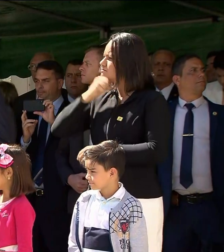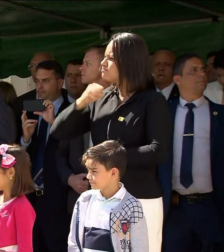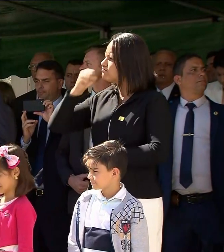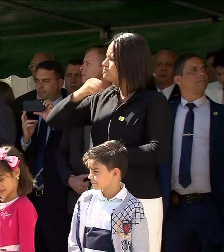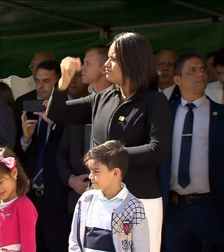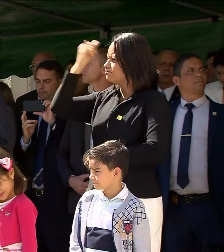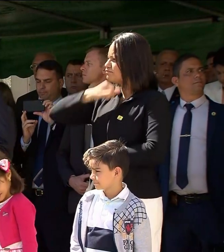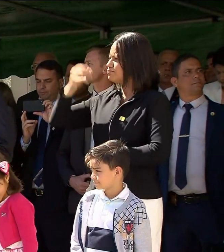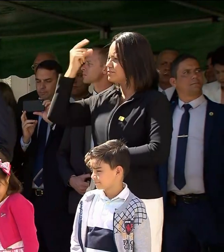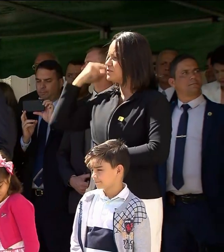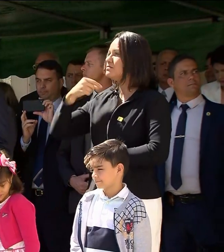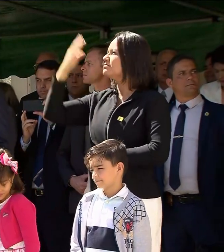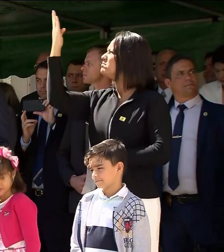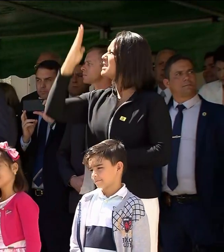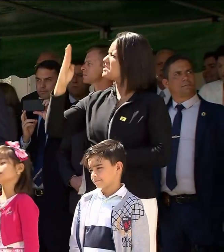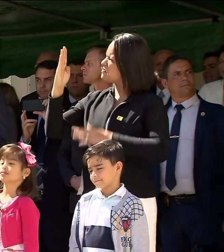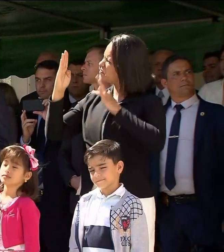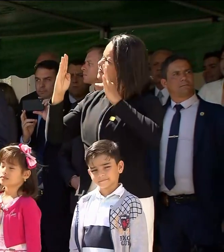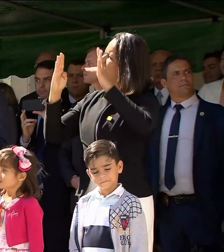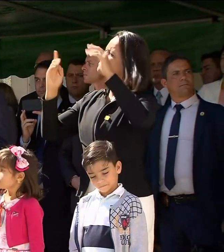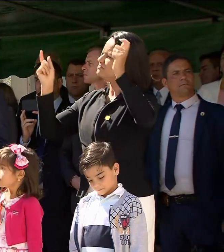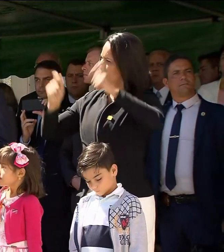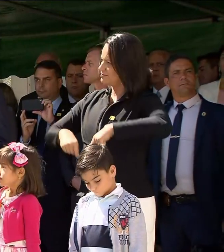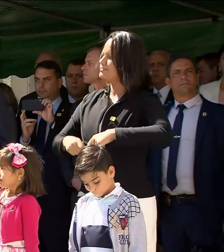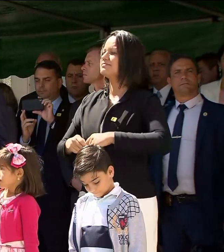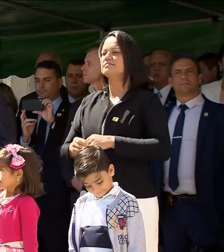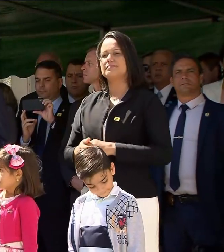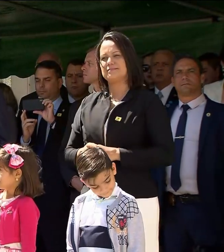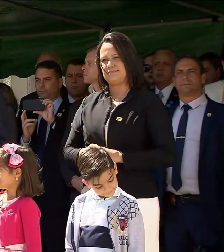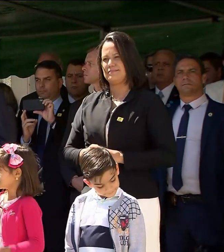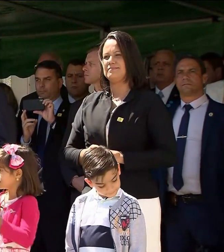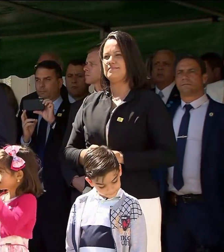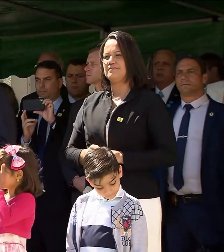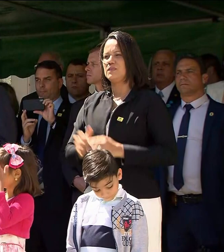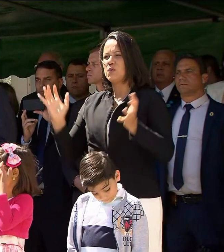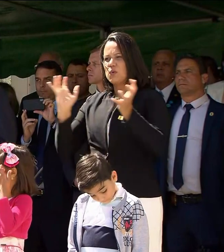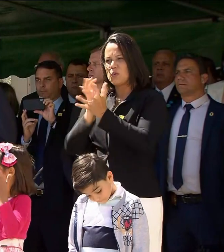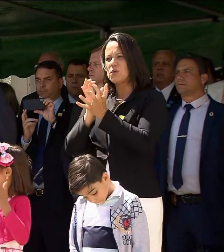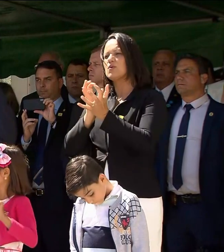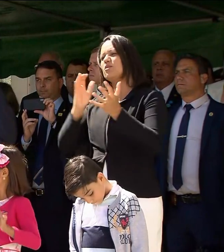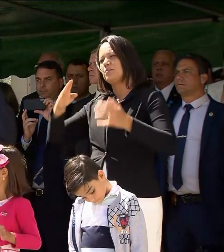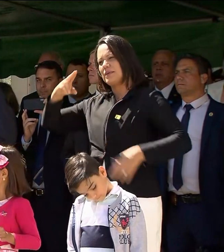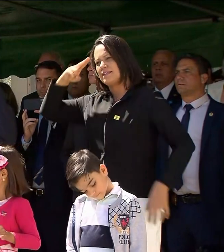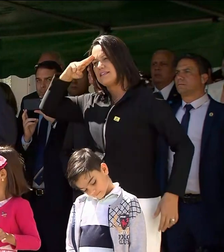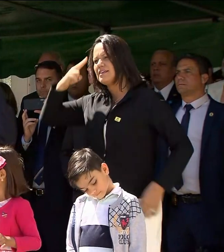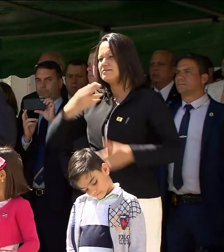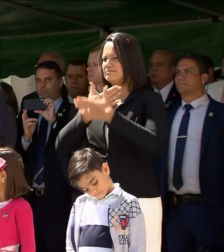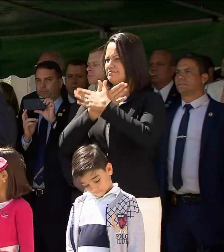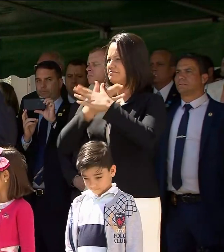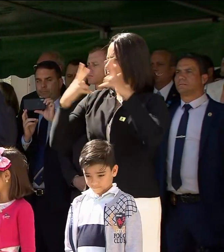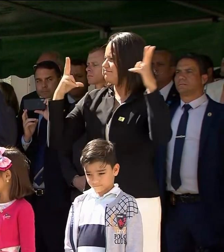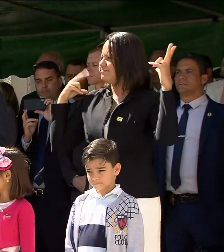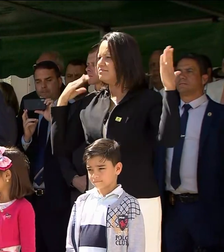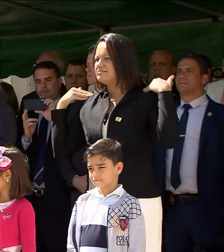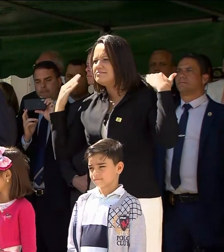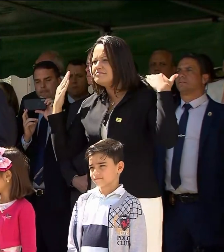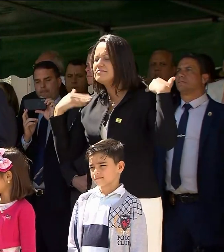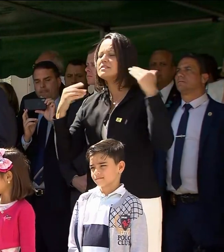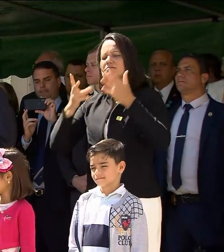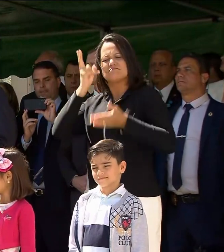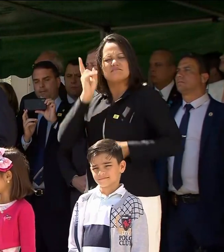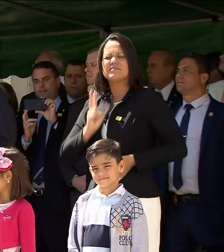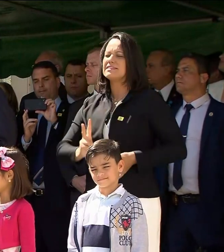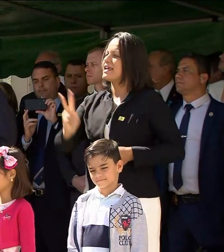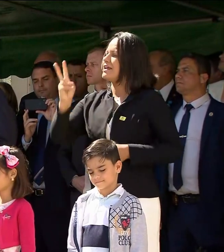que o Brasil tem futuro. As forças armadas, em todos os momentos